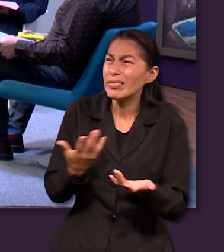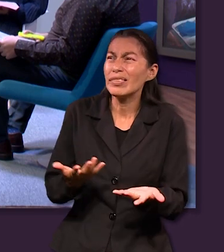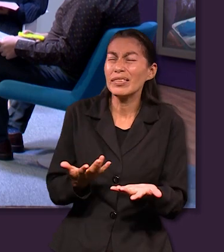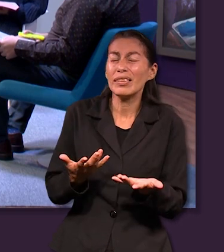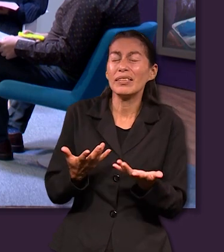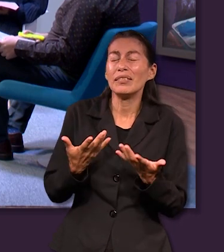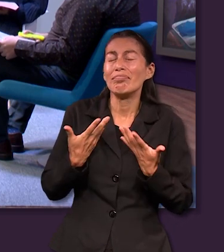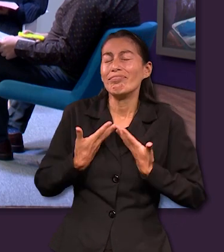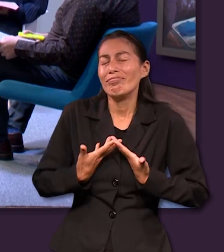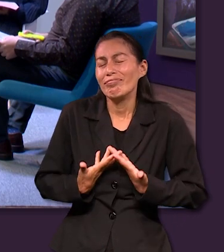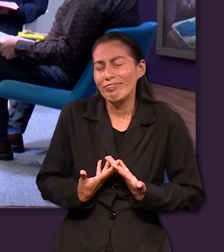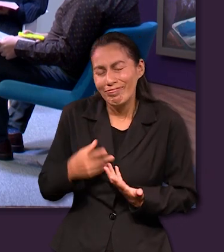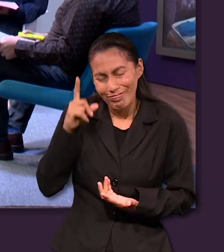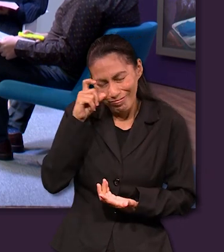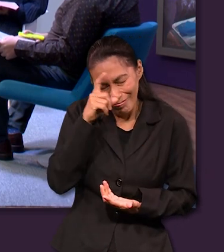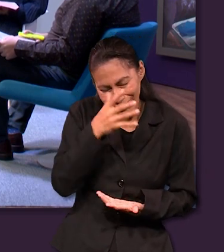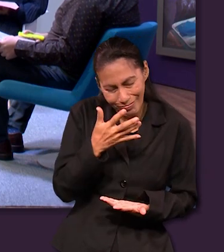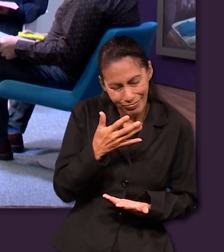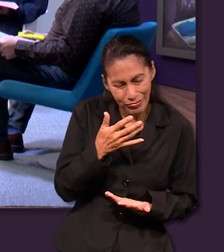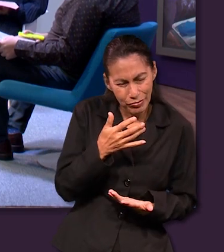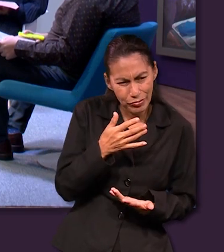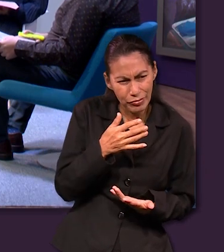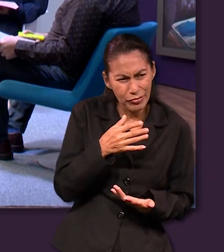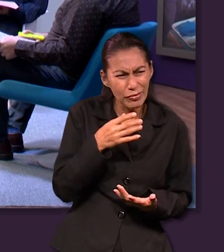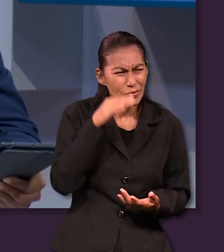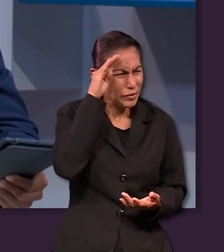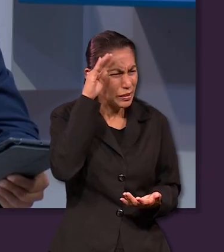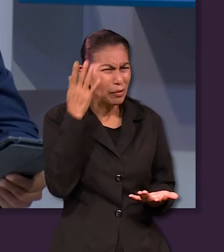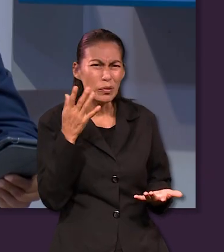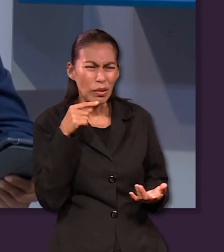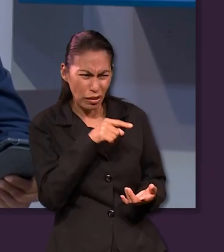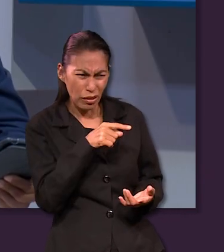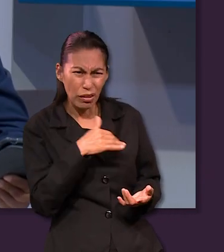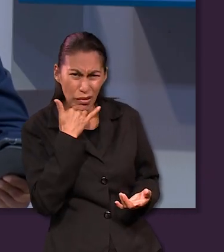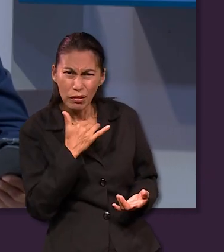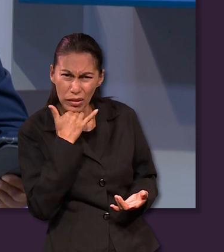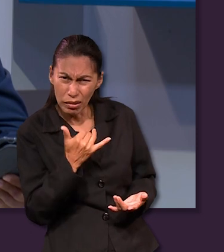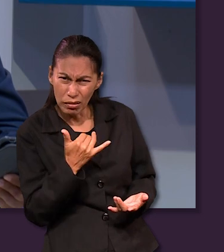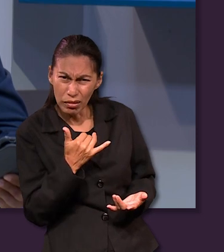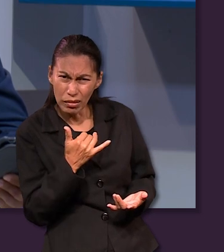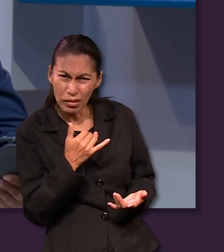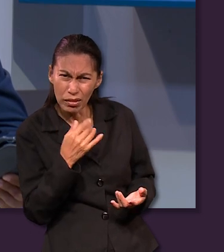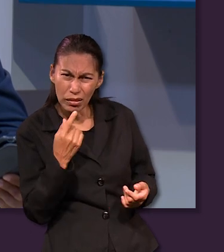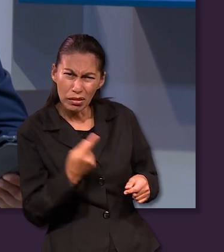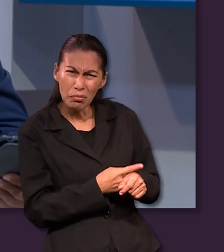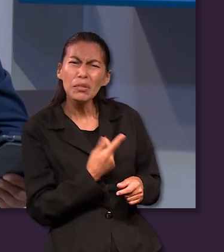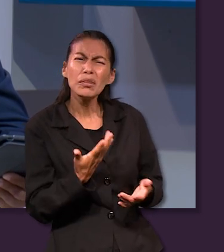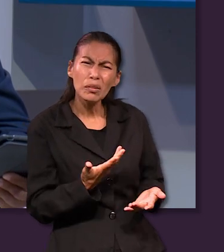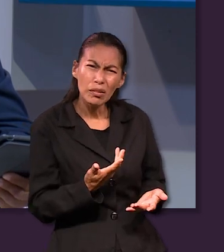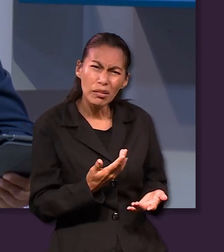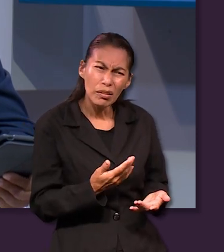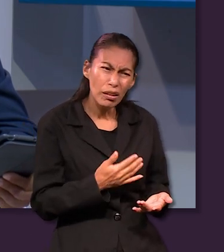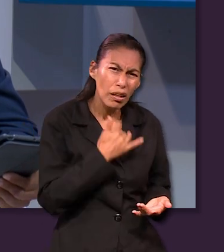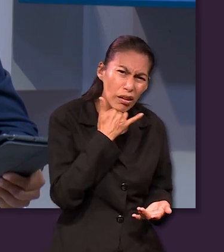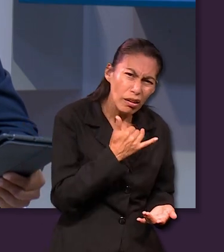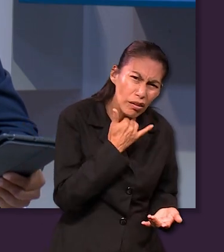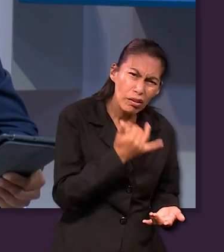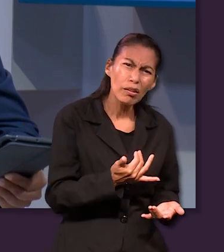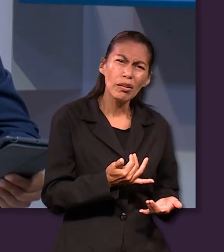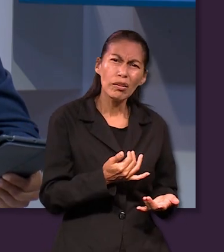así que pues se equivocó Alex qué pasó con Alex fue un error